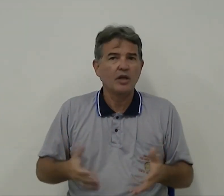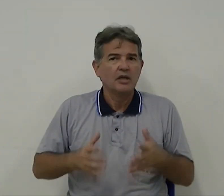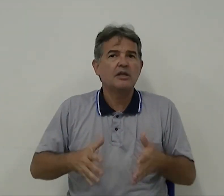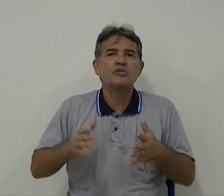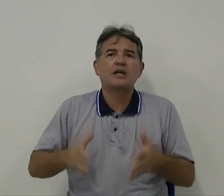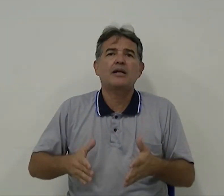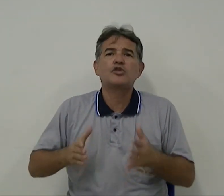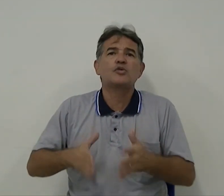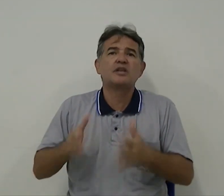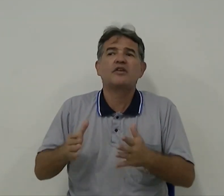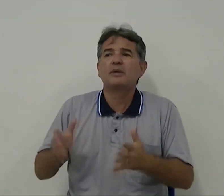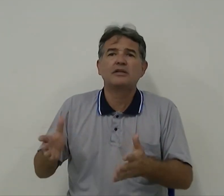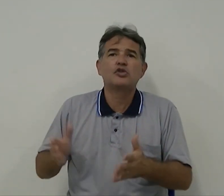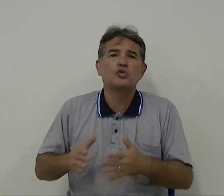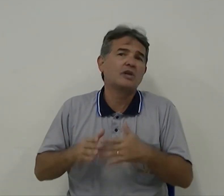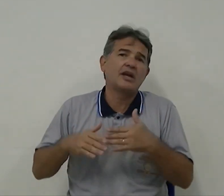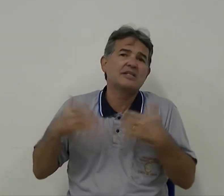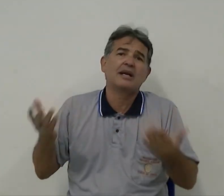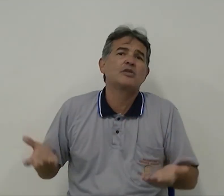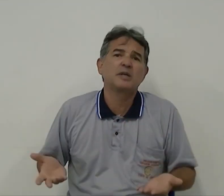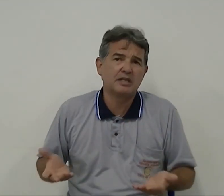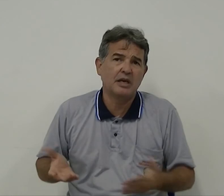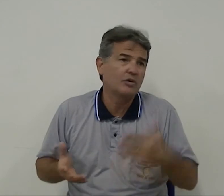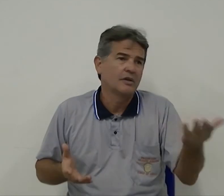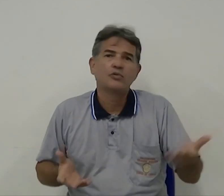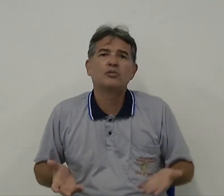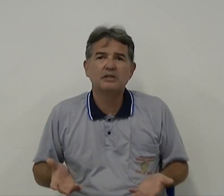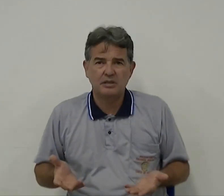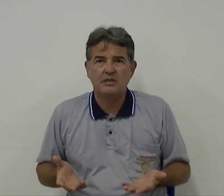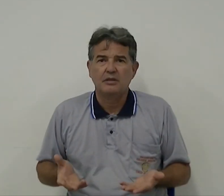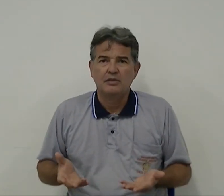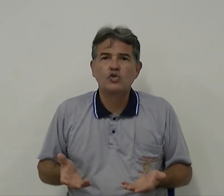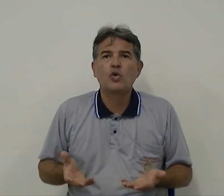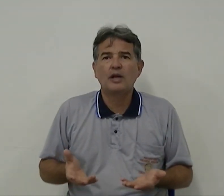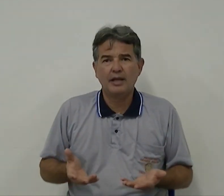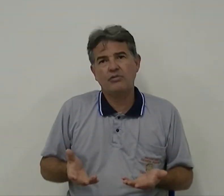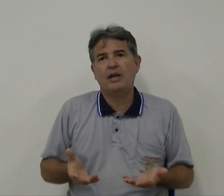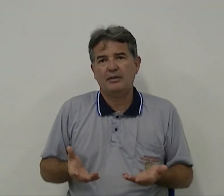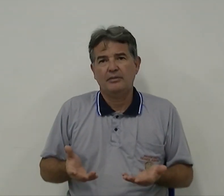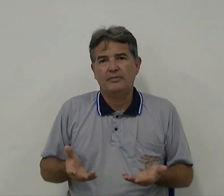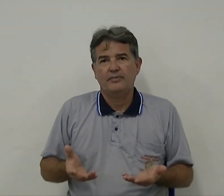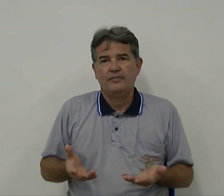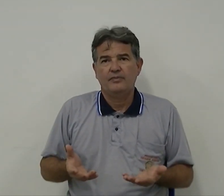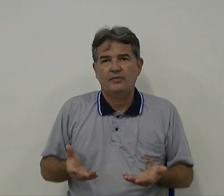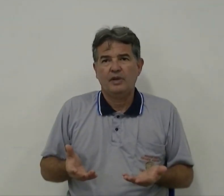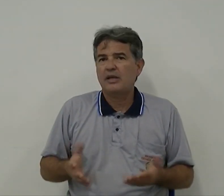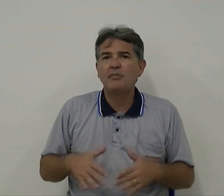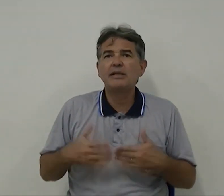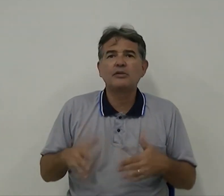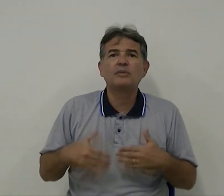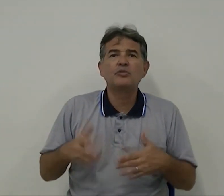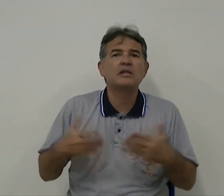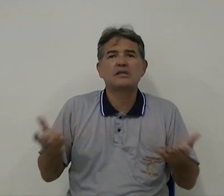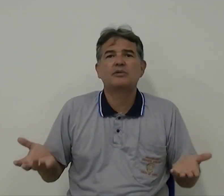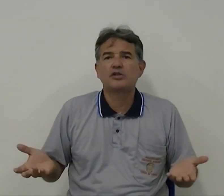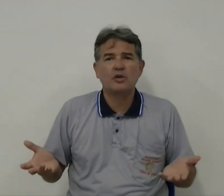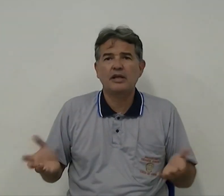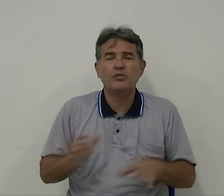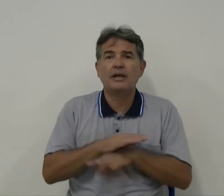e não sala exclusivamente de surdo, que aí é uma sala especial, uma escola regular, aí é manutenção da escola regular,